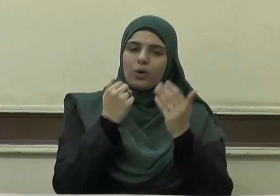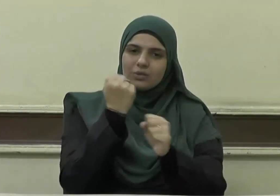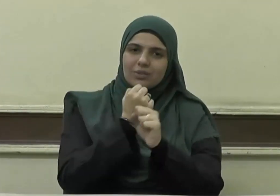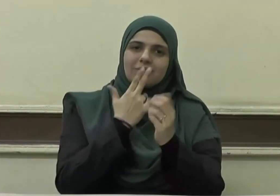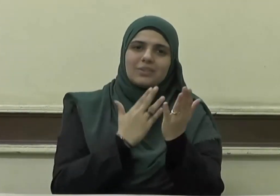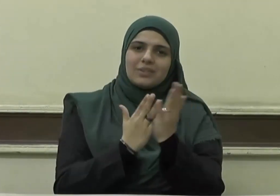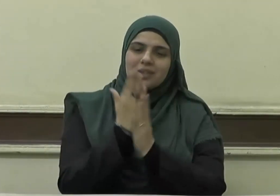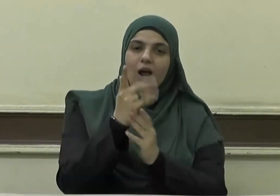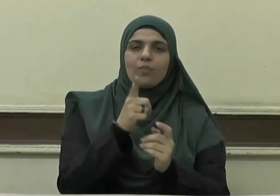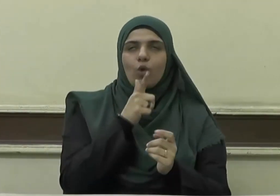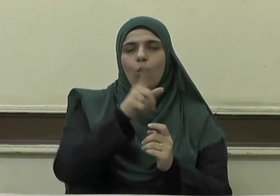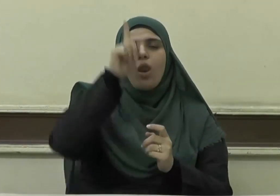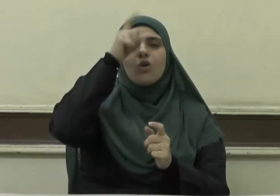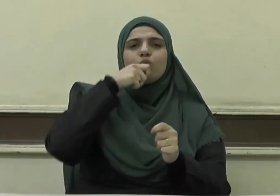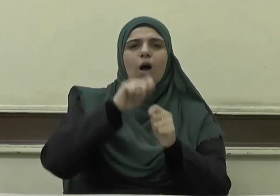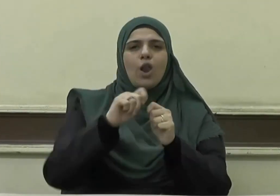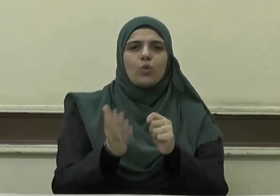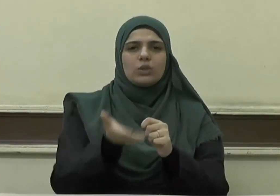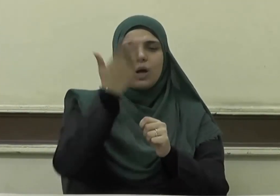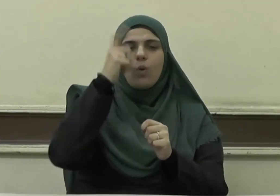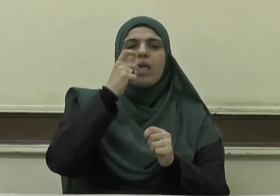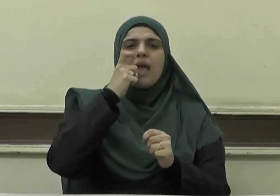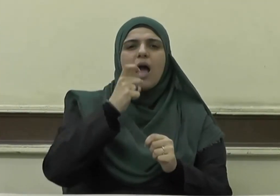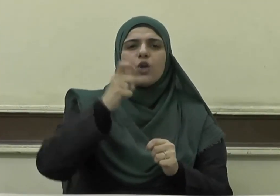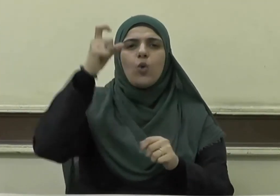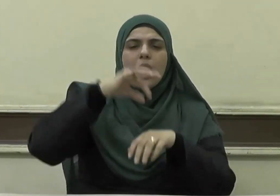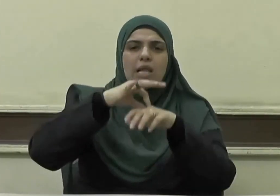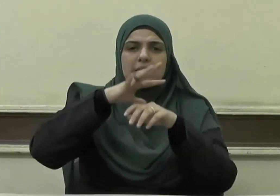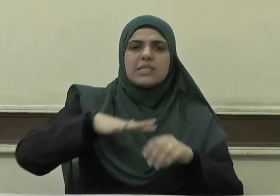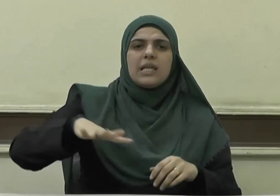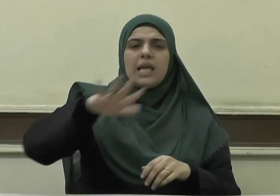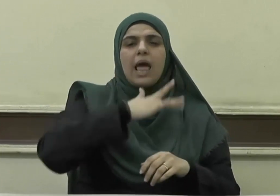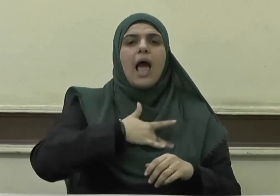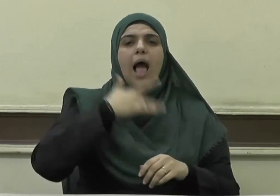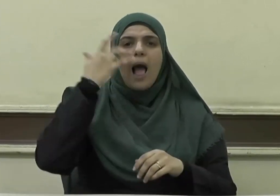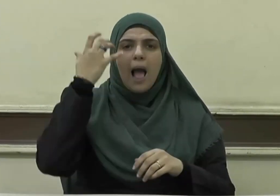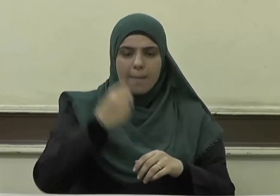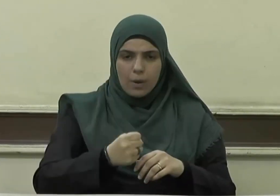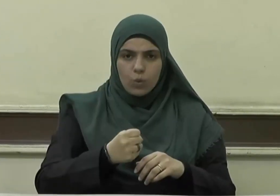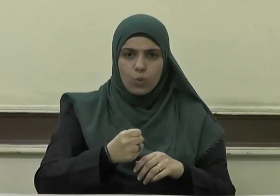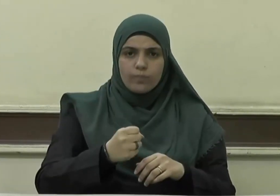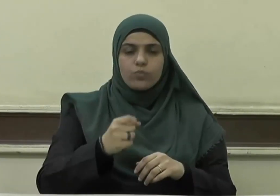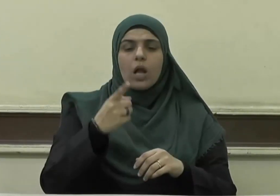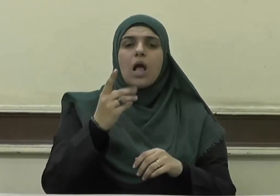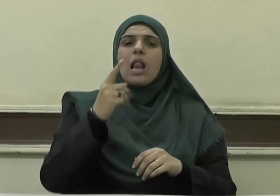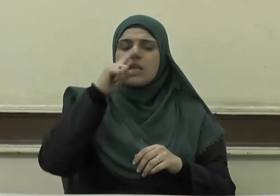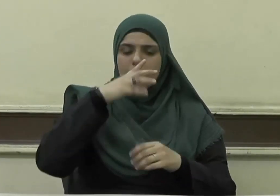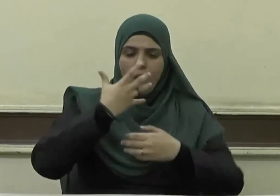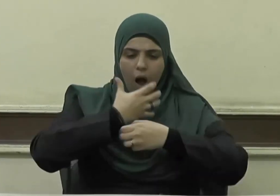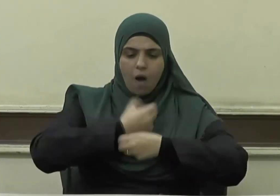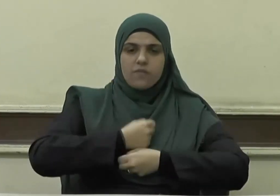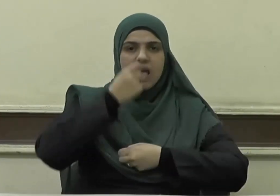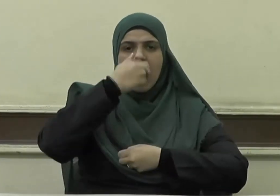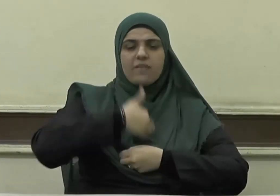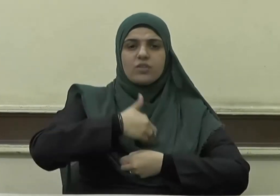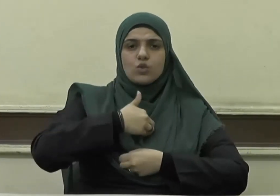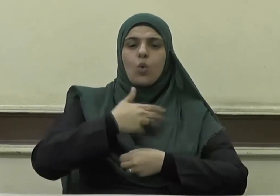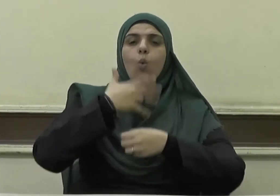يقول تعالى يَا أَيُّهَا الَّذِينَ آمَنُوا قُوْ أَنْفُسَكُمْ وَأَهْلِيكُمْ